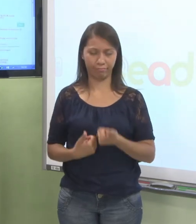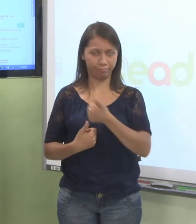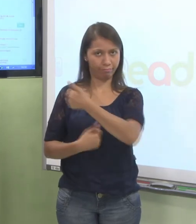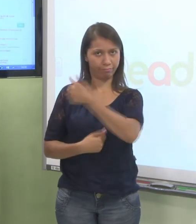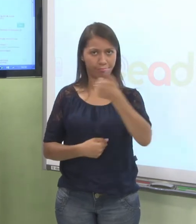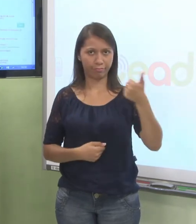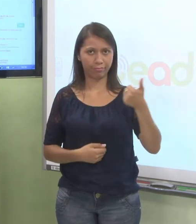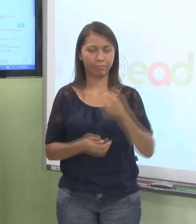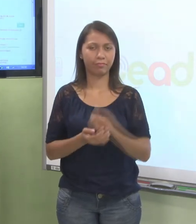sala.